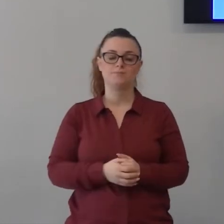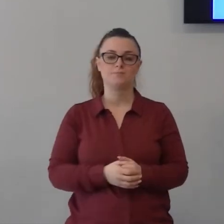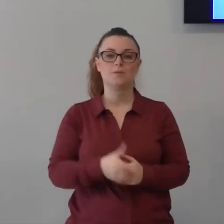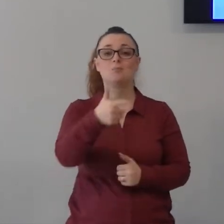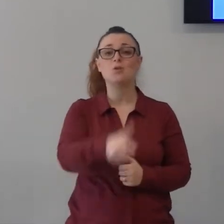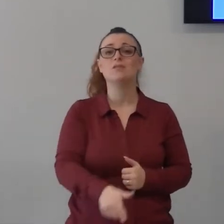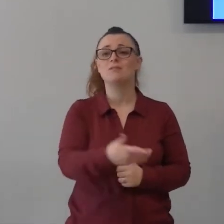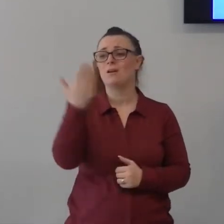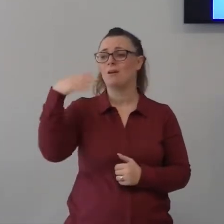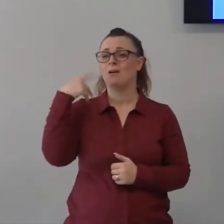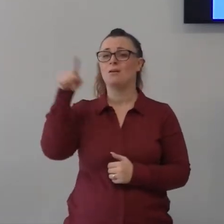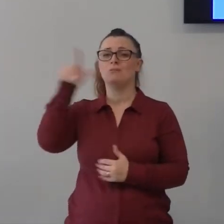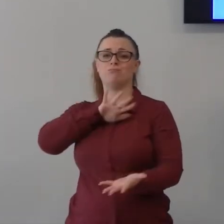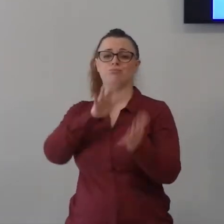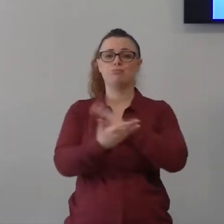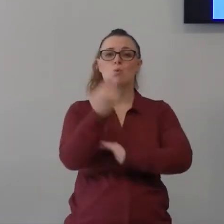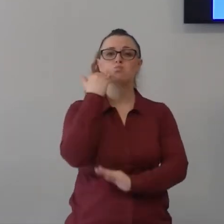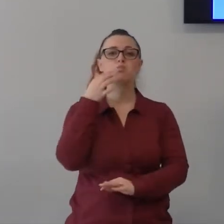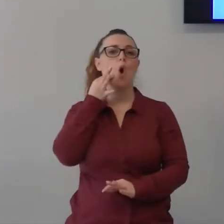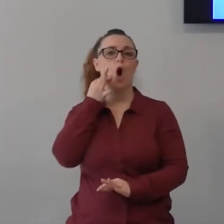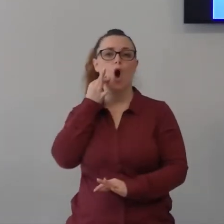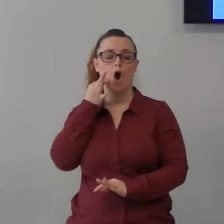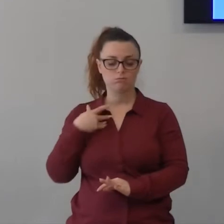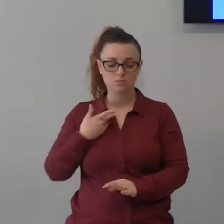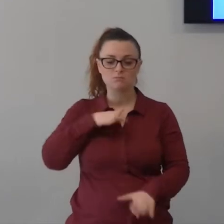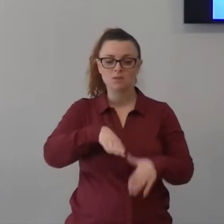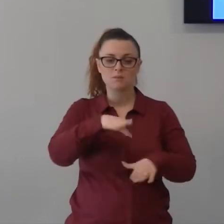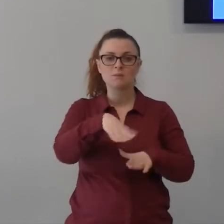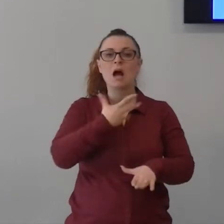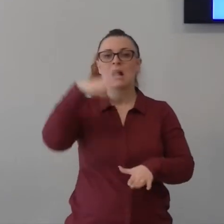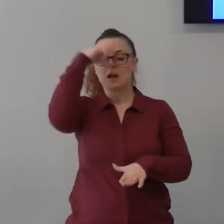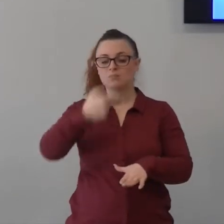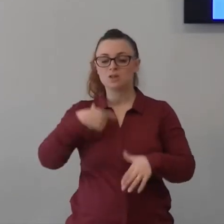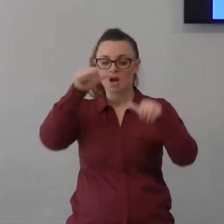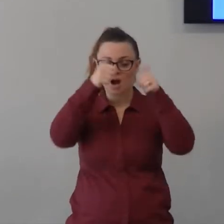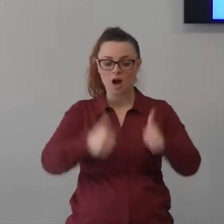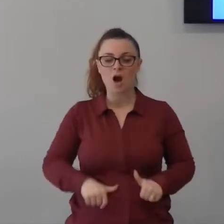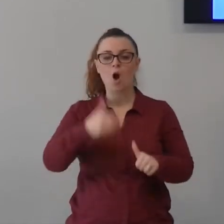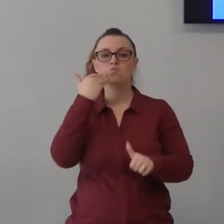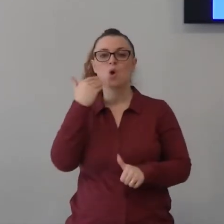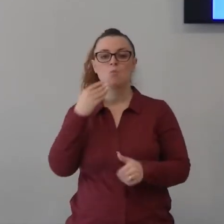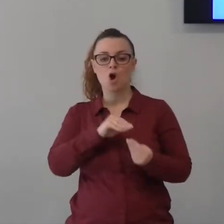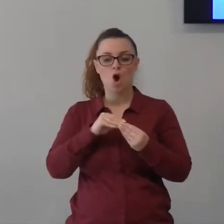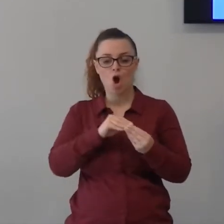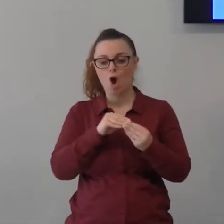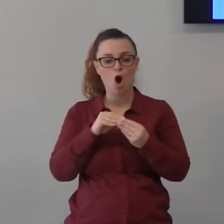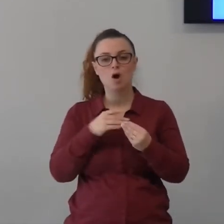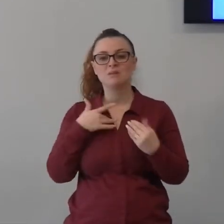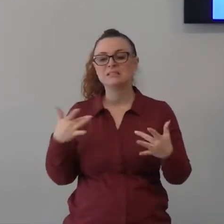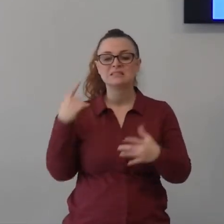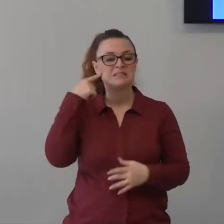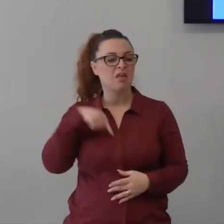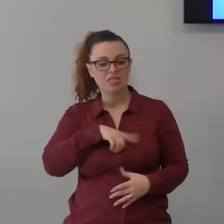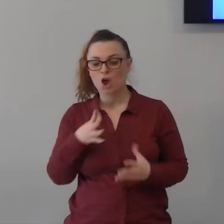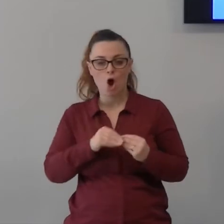stesso cosa significa stare nel corpo di un uomo e lui sa e non ci chiederà mai qualche